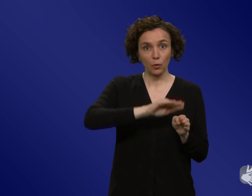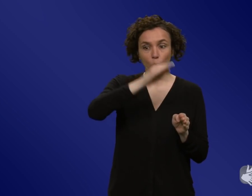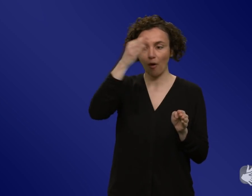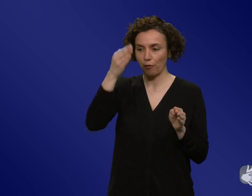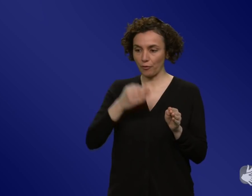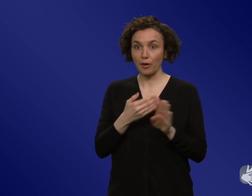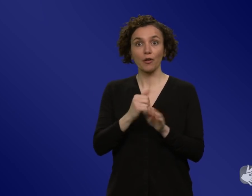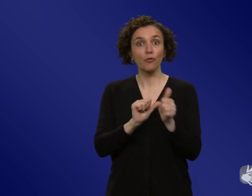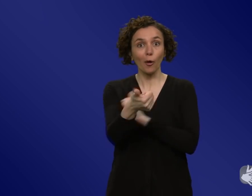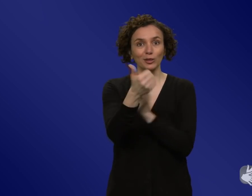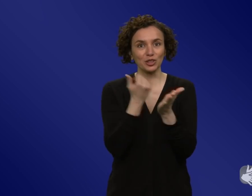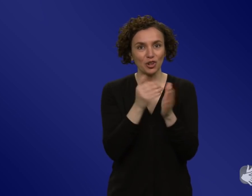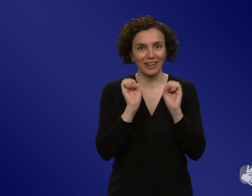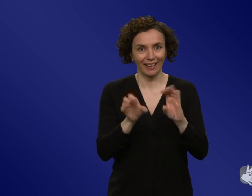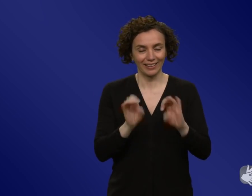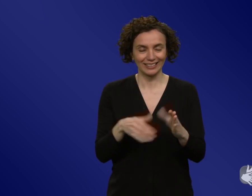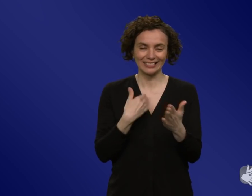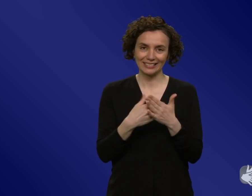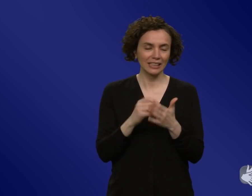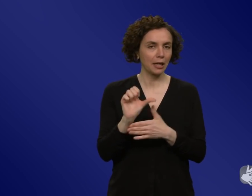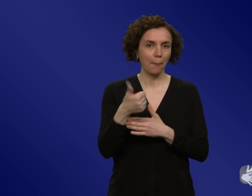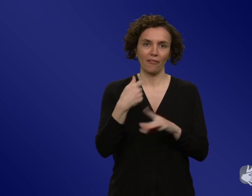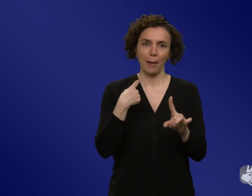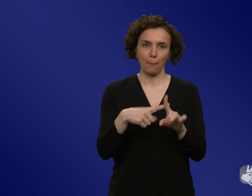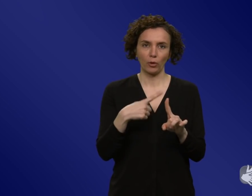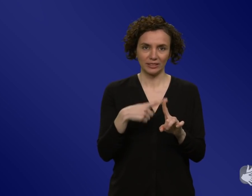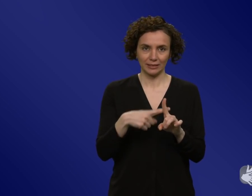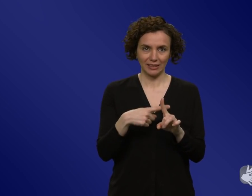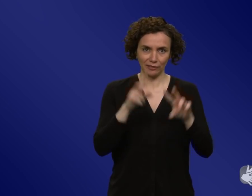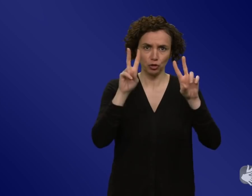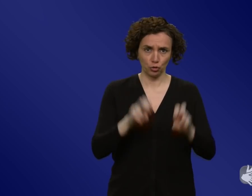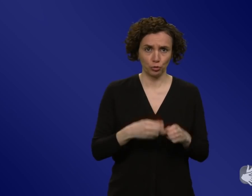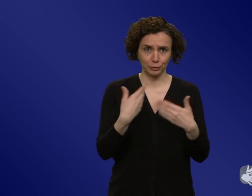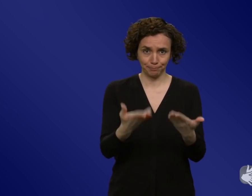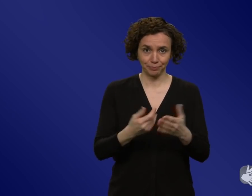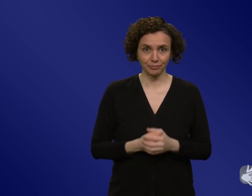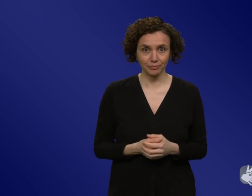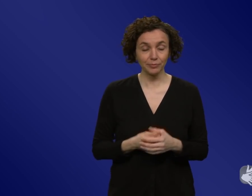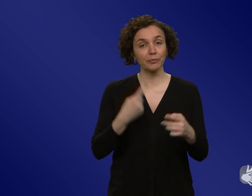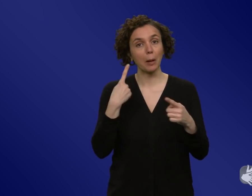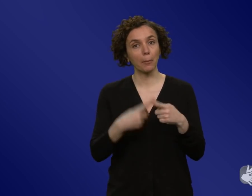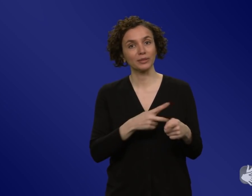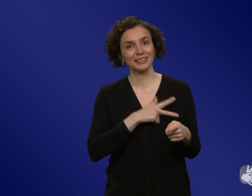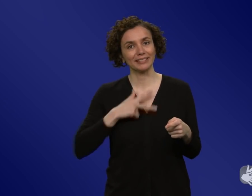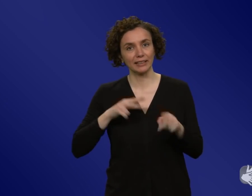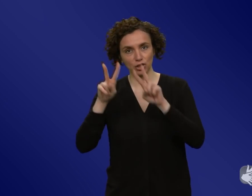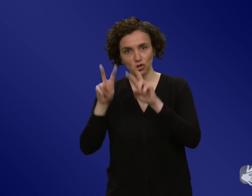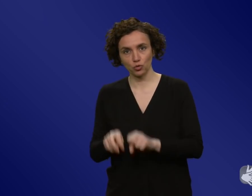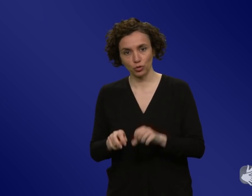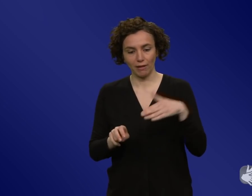am positivsten abgeschnitten hat in der Bewertung und eben zusammen mit der dänischen Studie kann man noch sagen, dass die Menschen sehr wohl, ja,